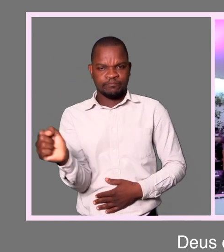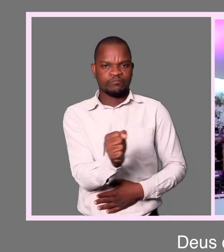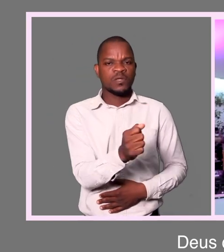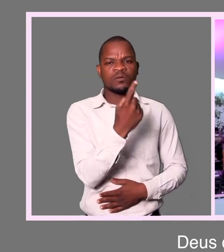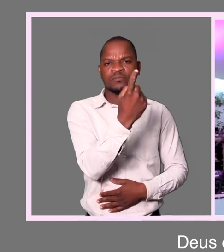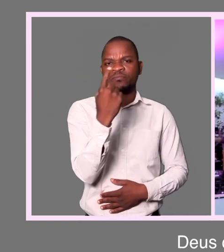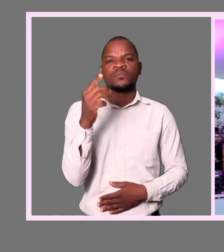alguma missão, como cada um de nós. Absolutely!